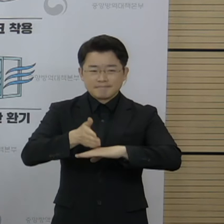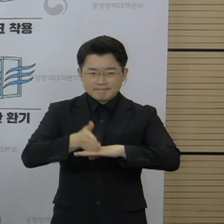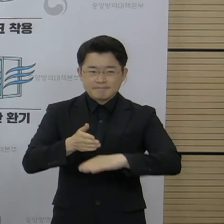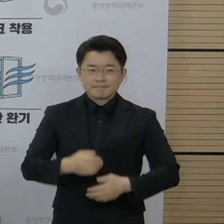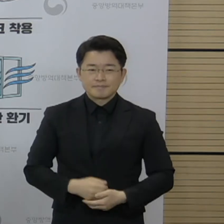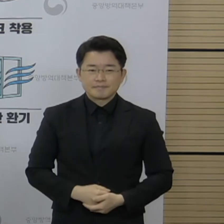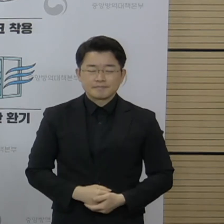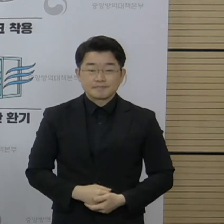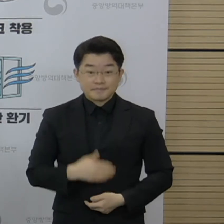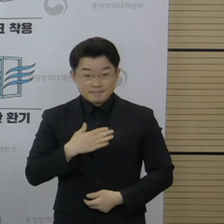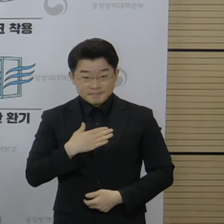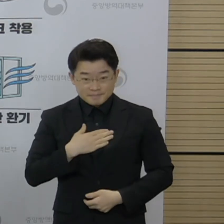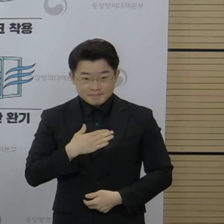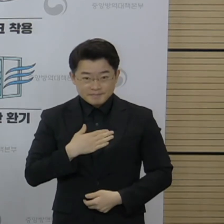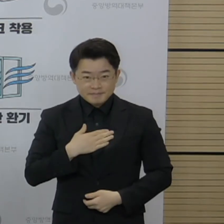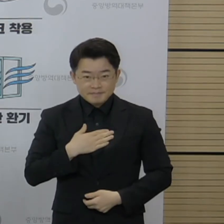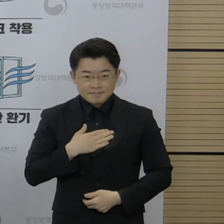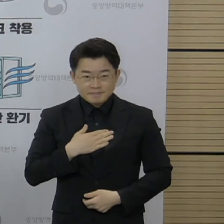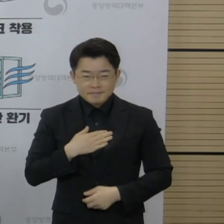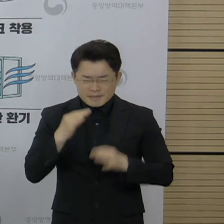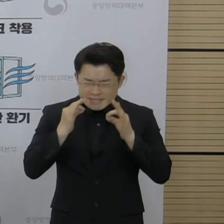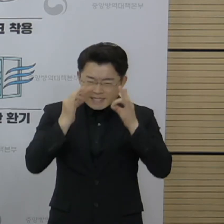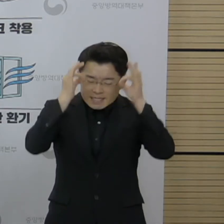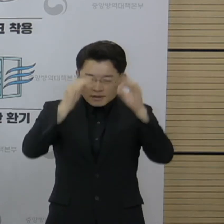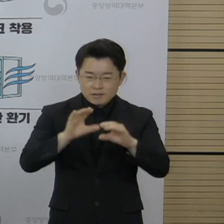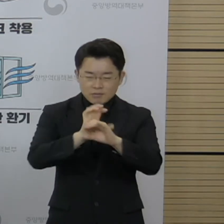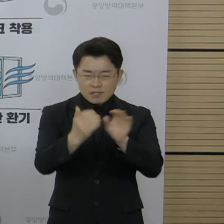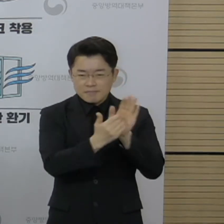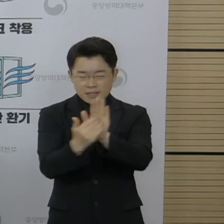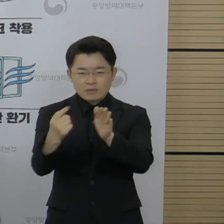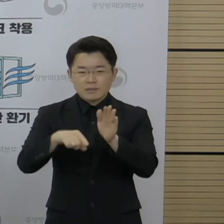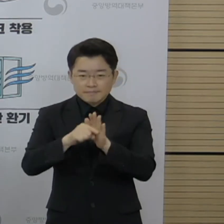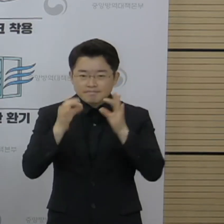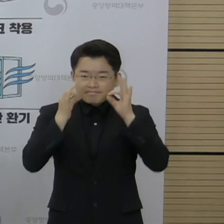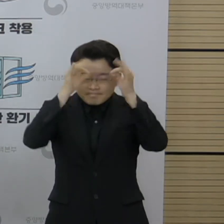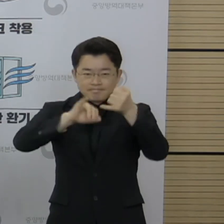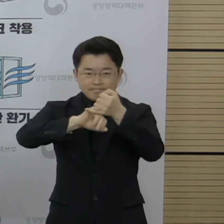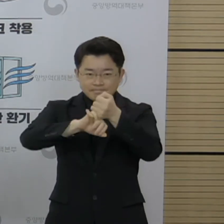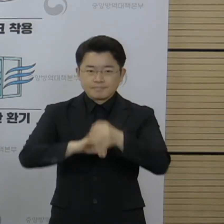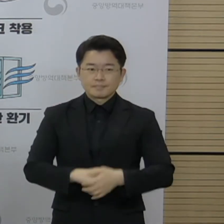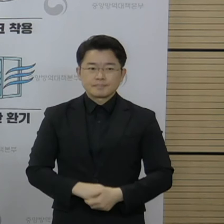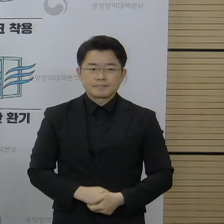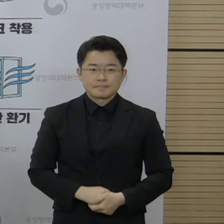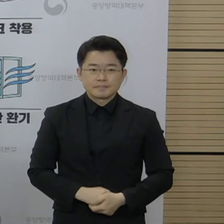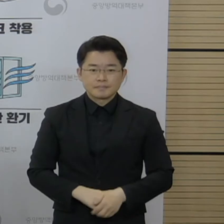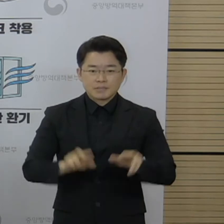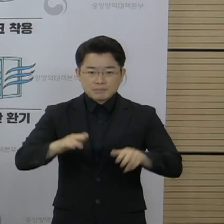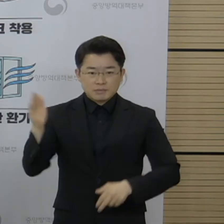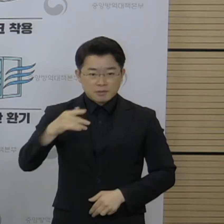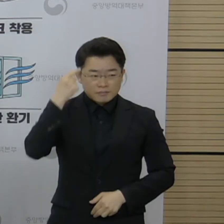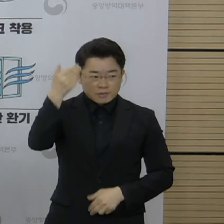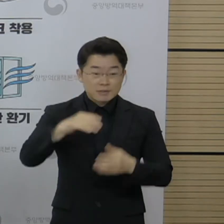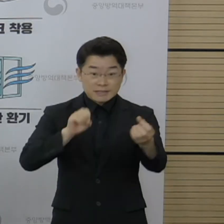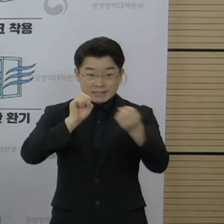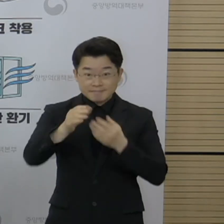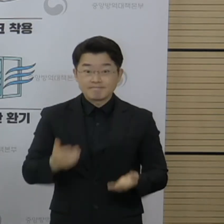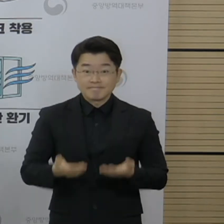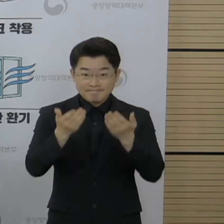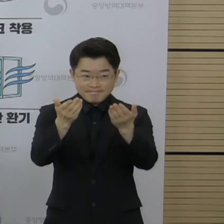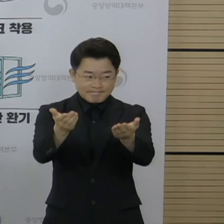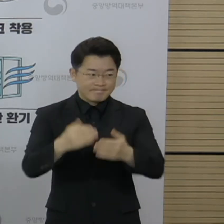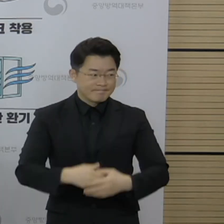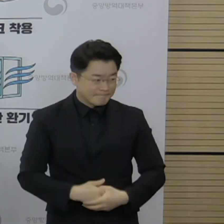방역 당국도 최선을 다해서 유행에 맞서겠습니다. 네, 그럼 지금부터 기자님들 질문에 답변 드리는 시간